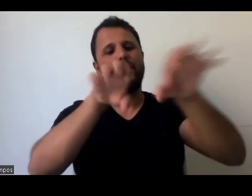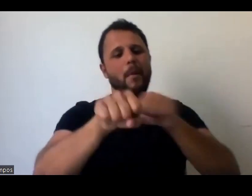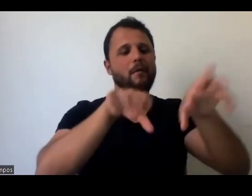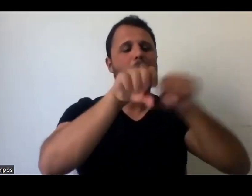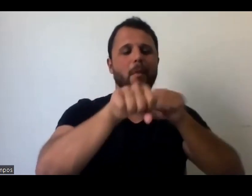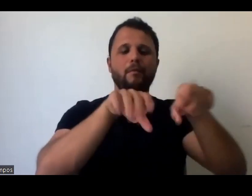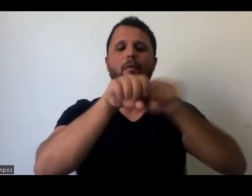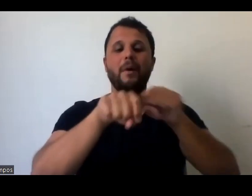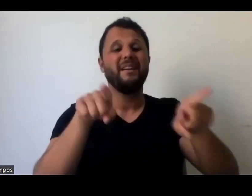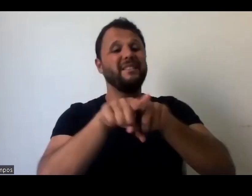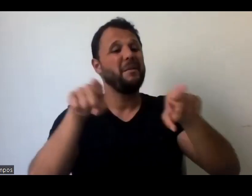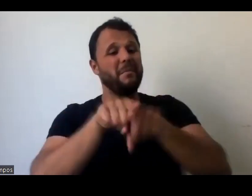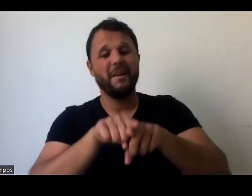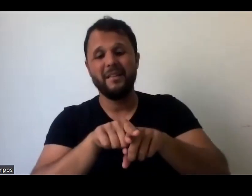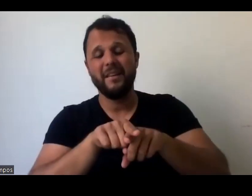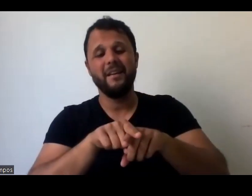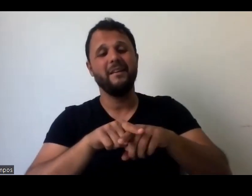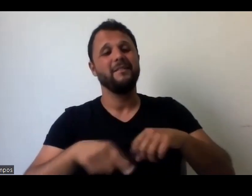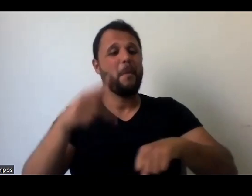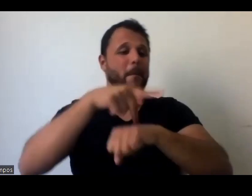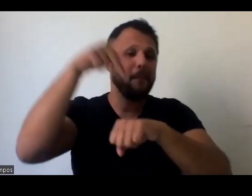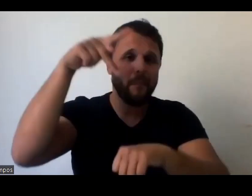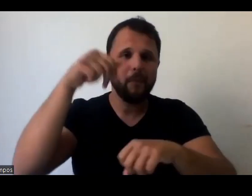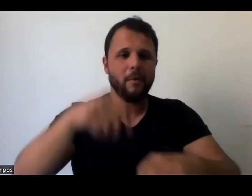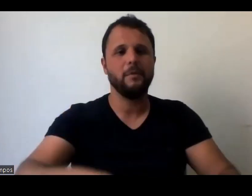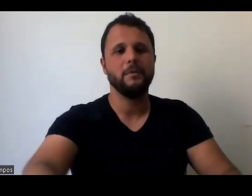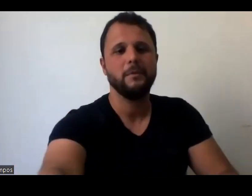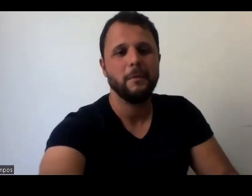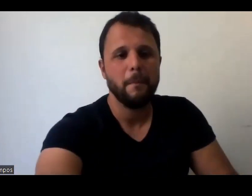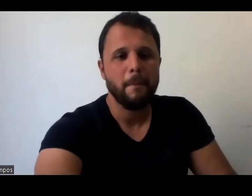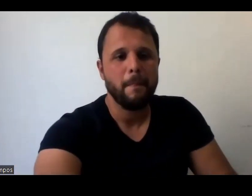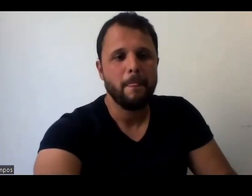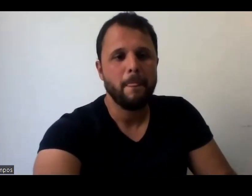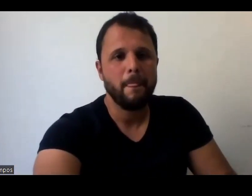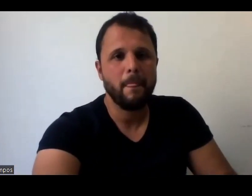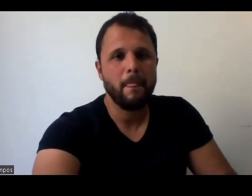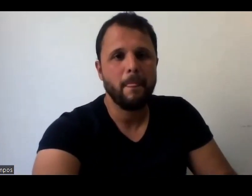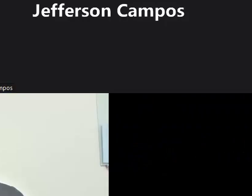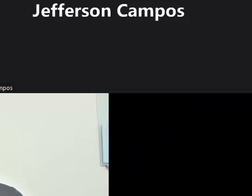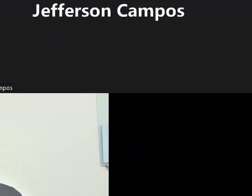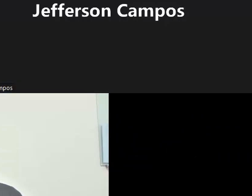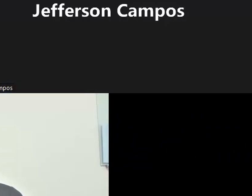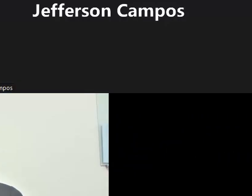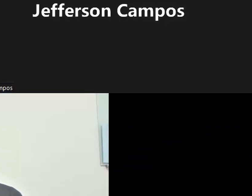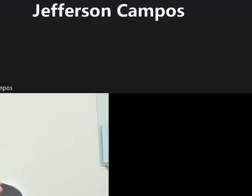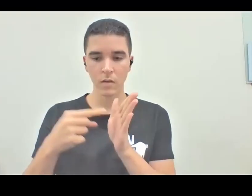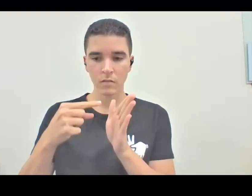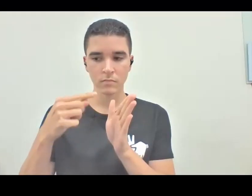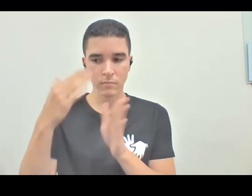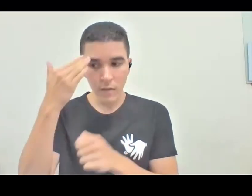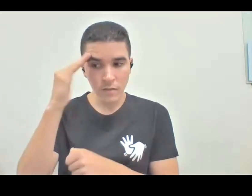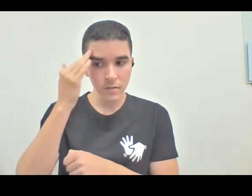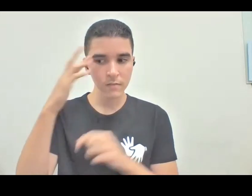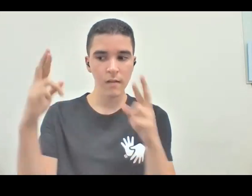e segurar esse piano aí nas costas, então, acho que tem um ponto aí pra gente entender em relação a,